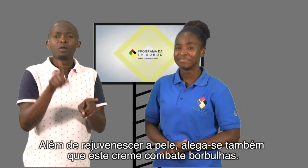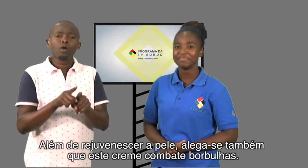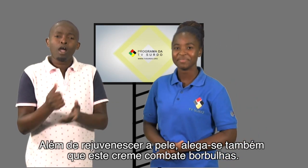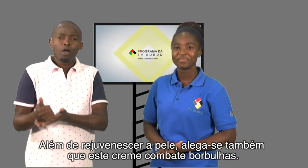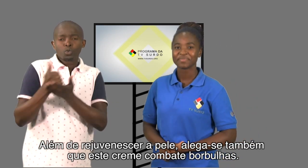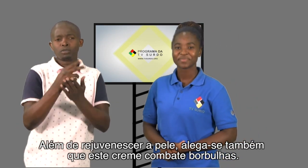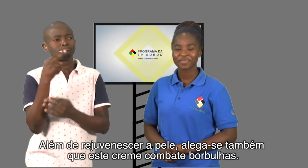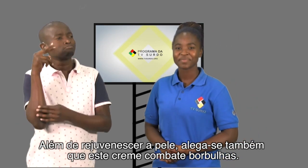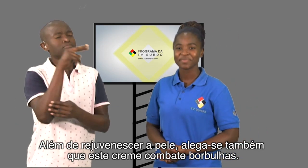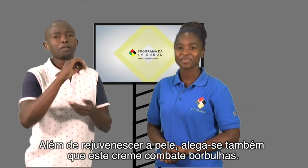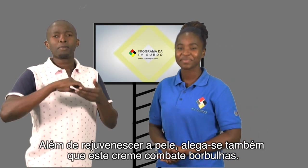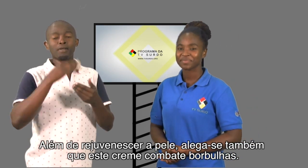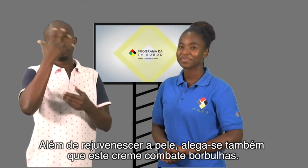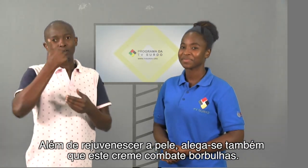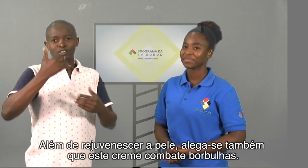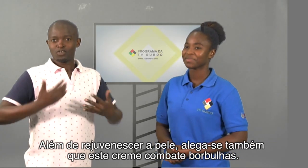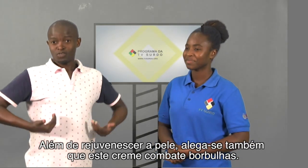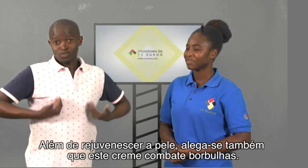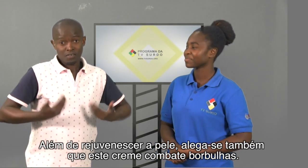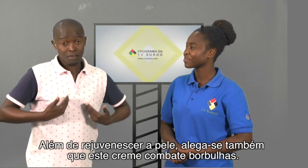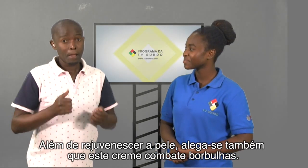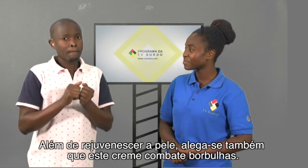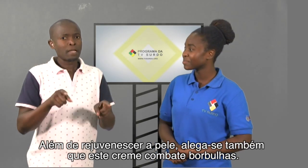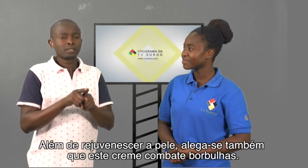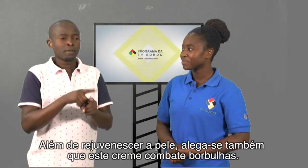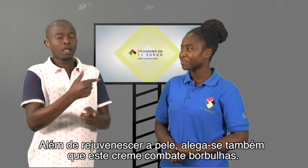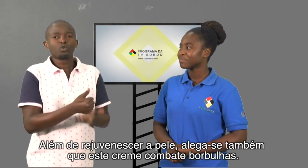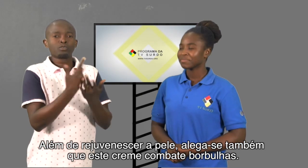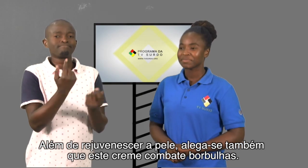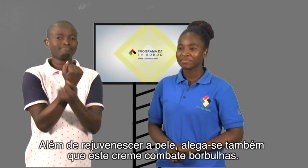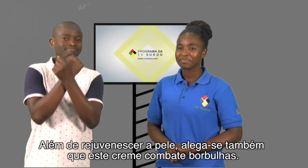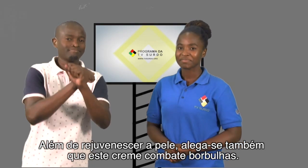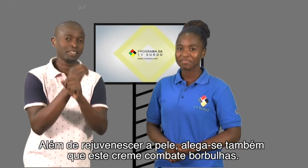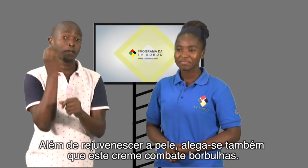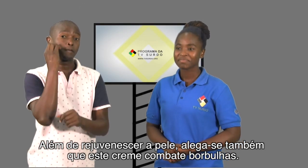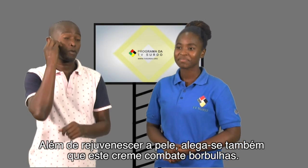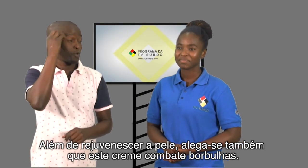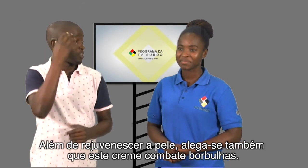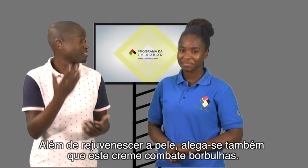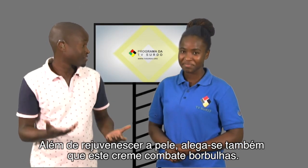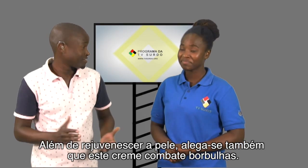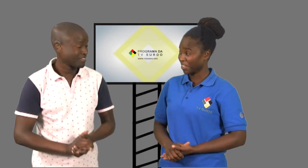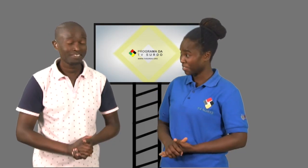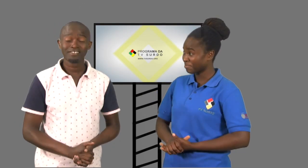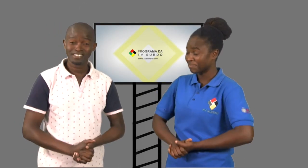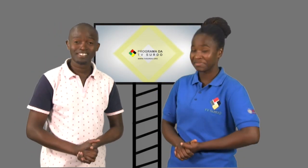Além de rejuvenescer a pele, alega-se também que este creme combate borbulhas.